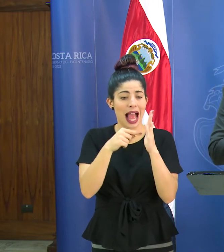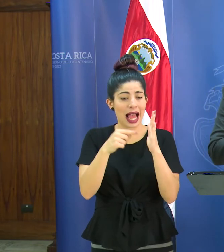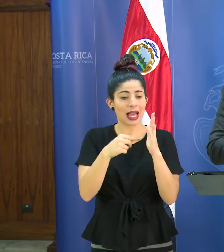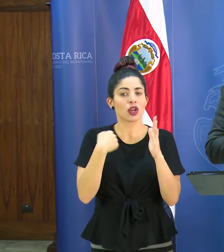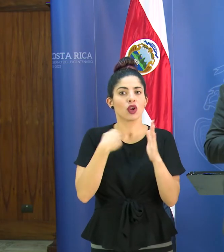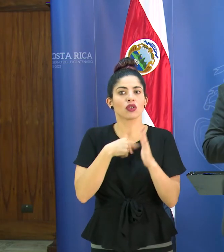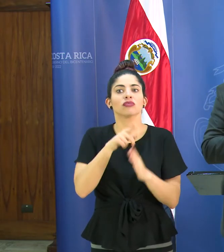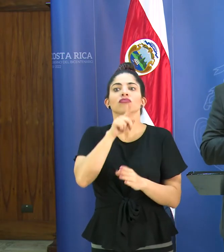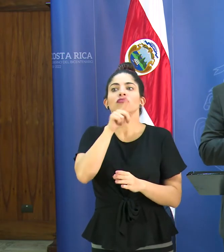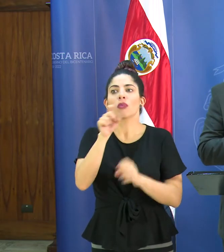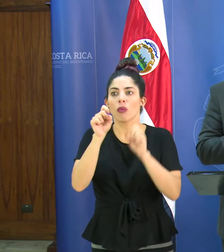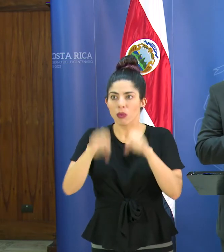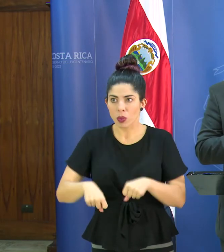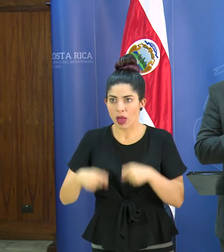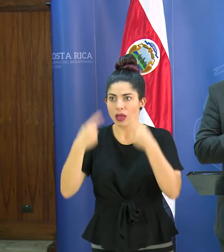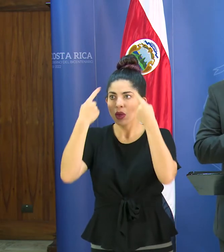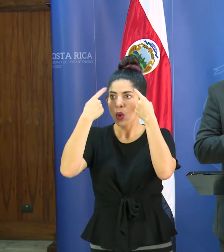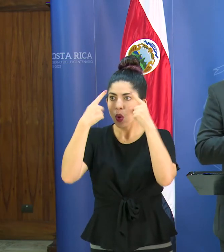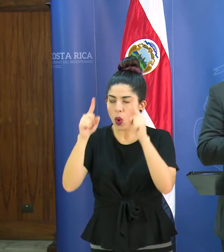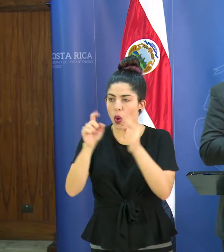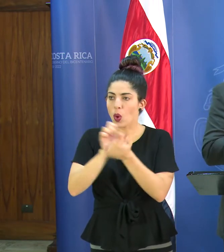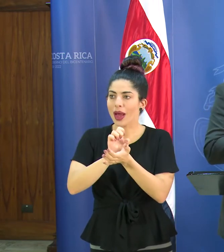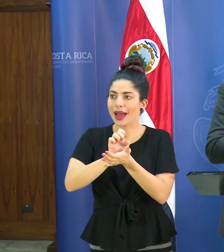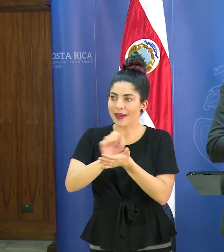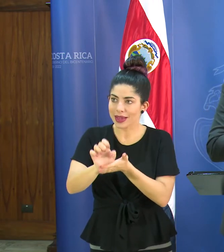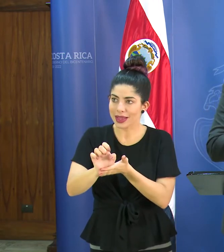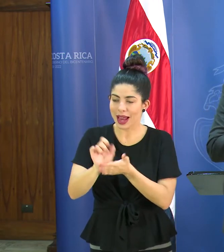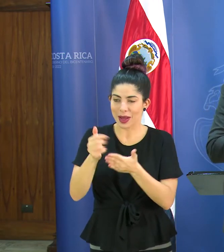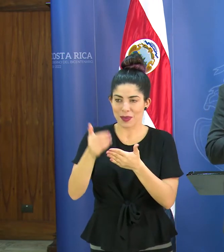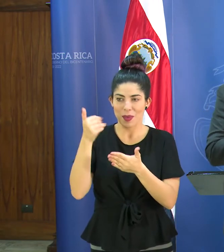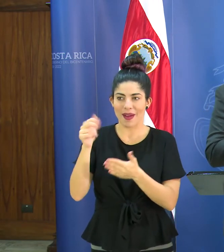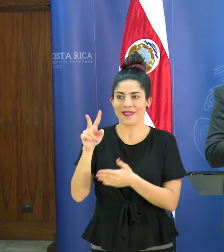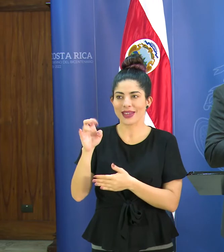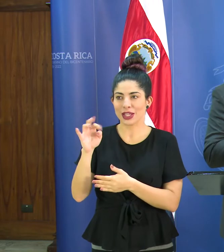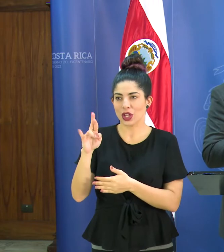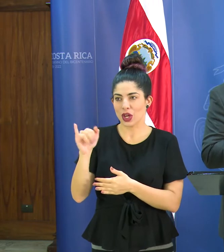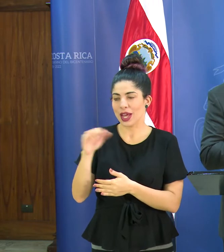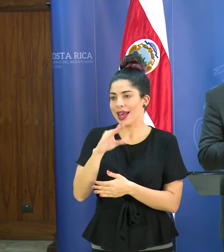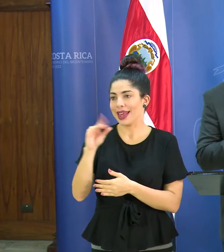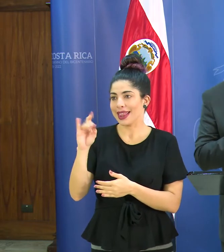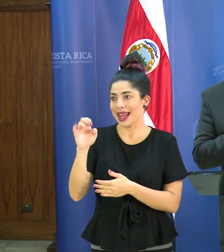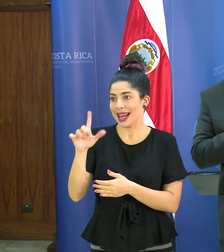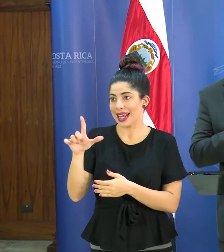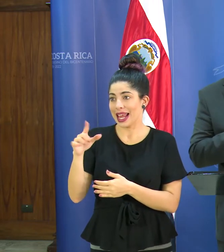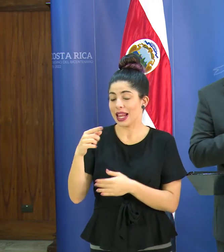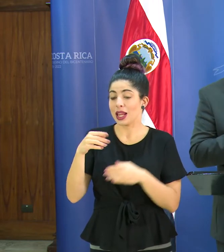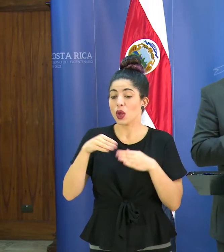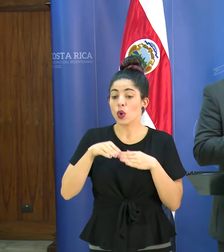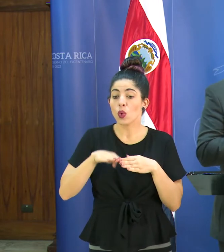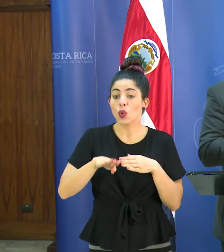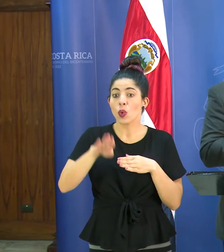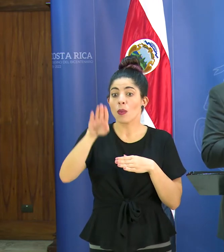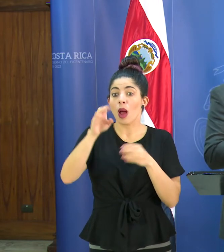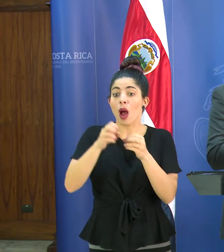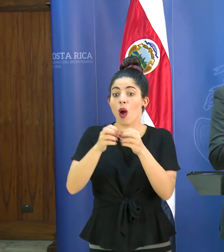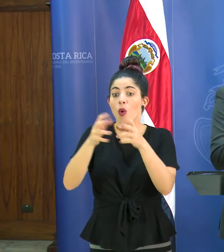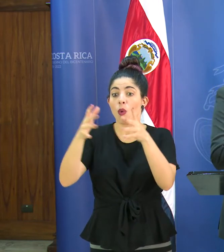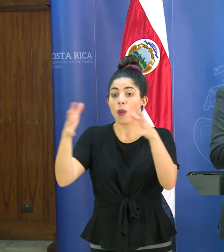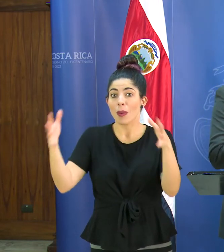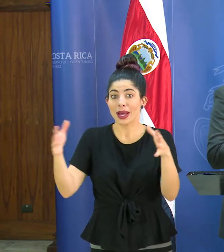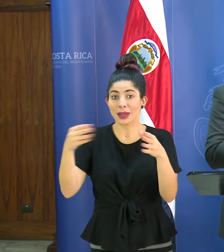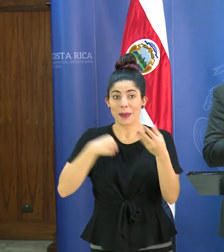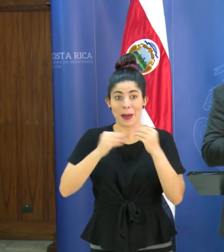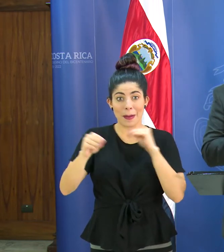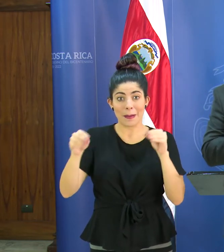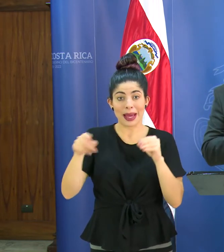realmente vamos a lograr evitar como decía doña Victoria y don Daniel que esa curva de evolución de